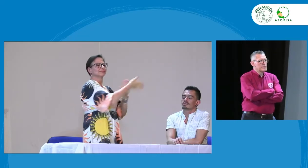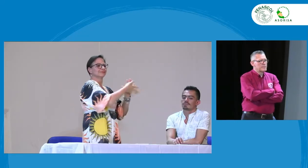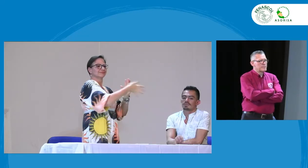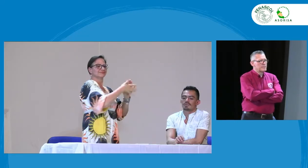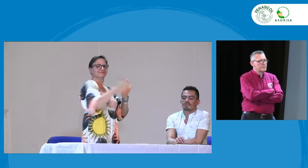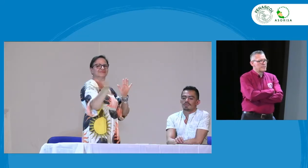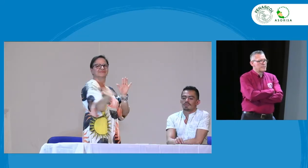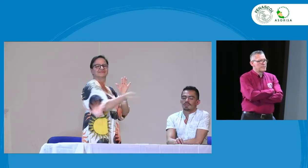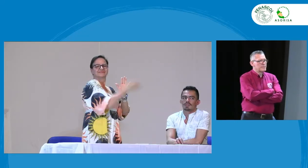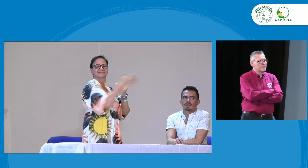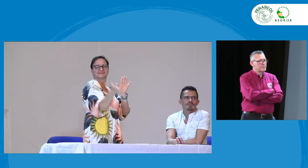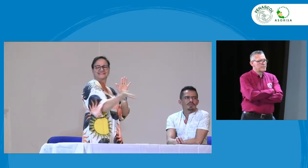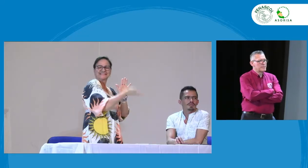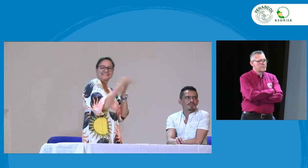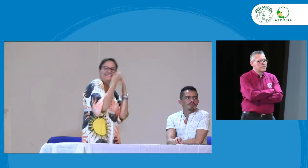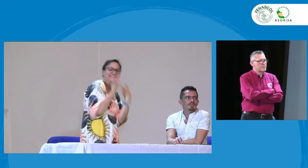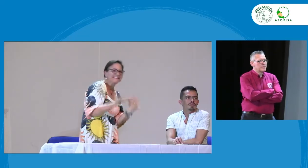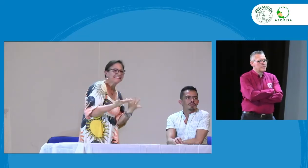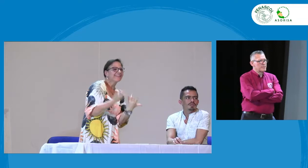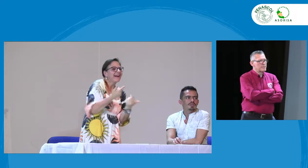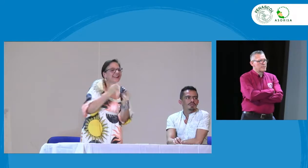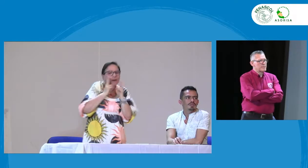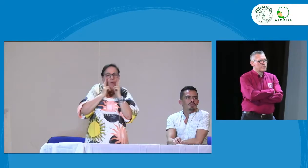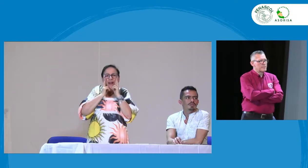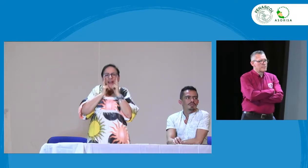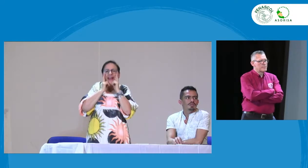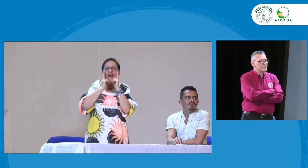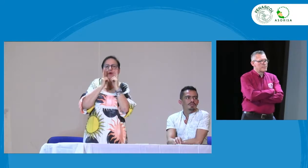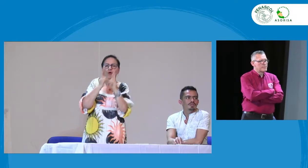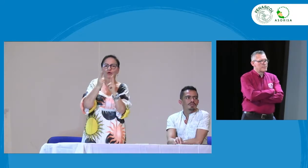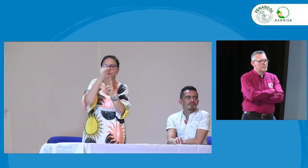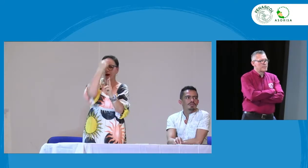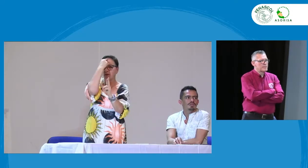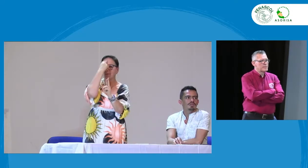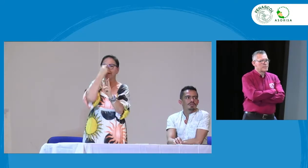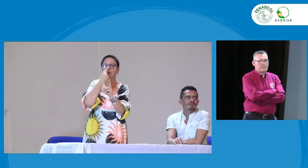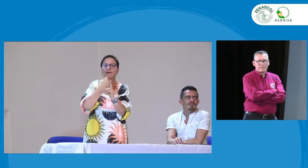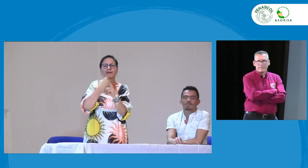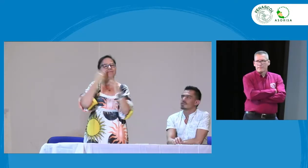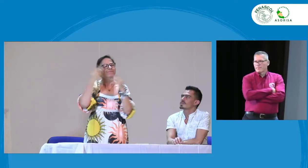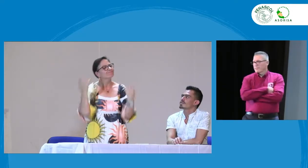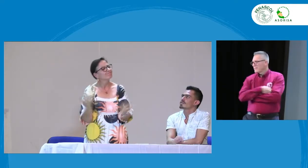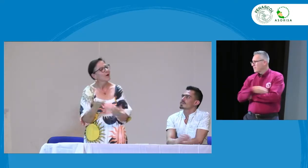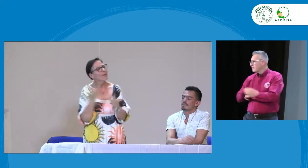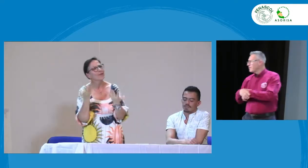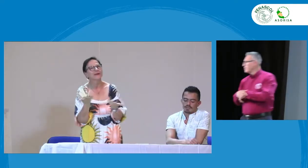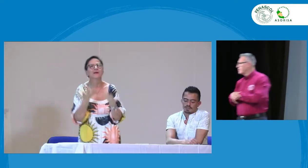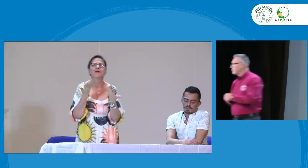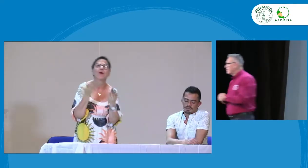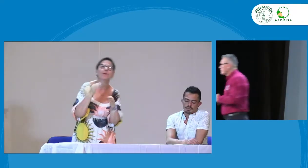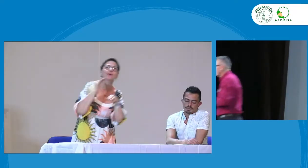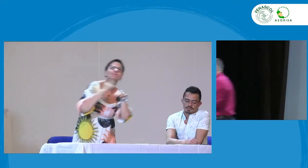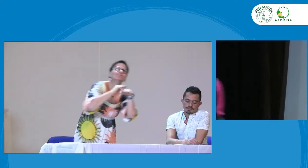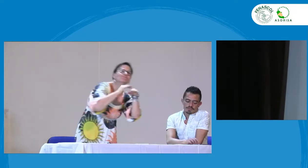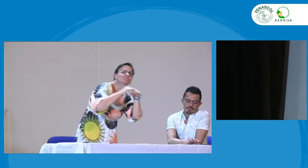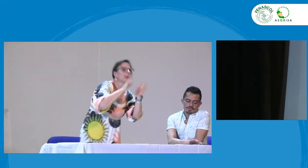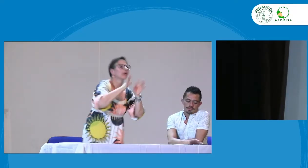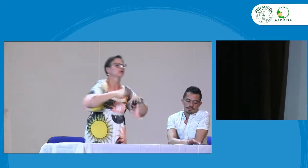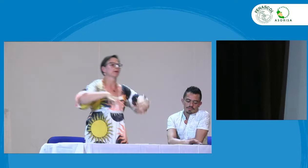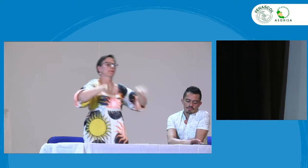a nivel nacional ¿sí? porque hay muchos que tienen el título pero terminan haciendo las veces de modelo lingüístico entonces